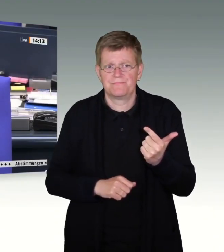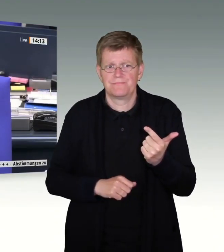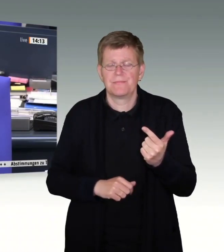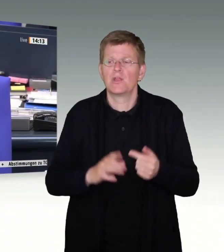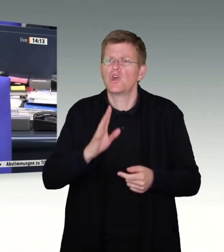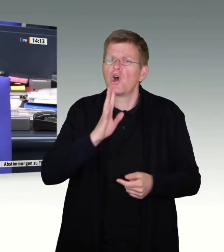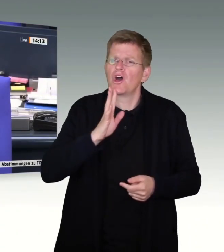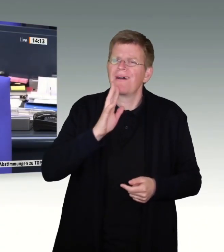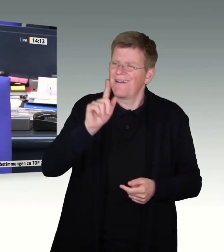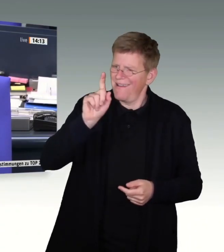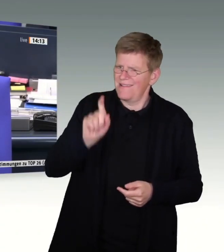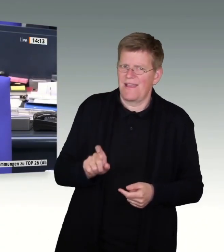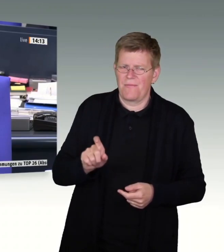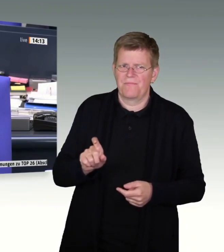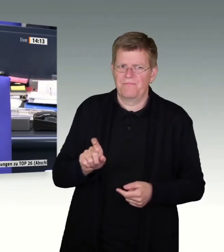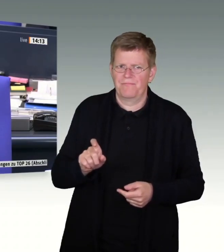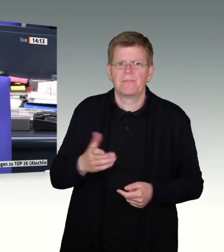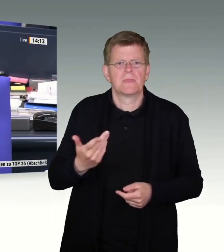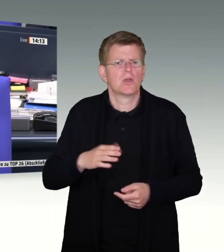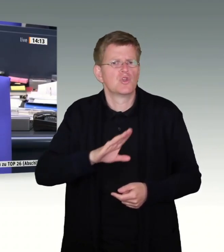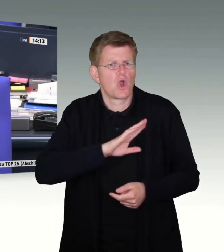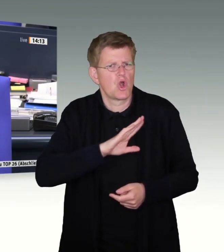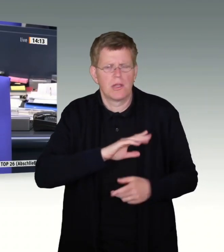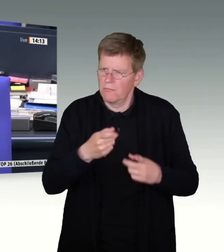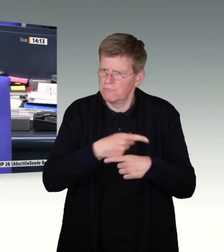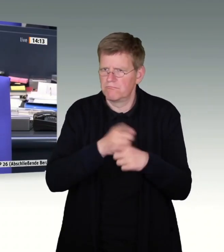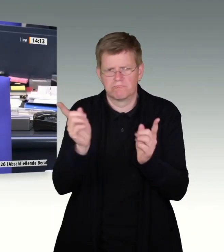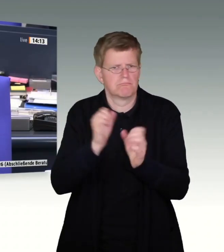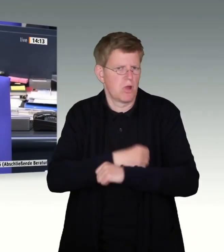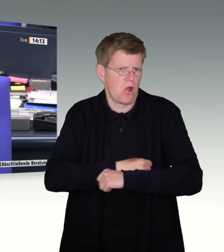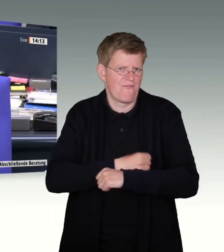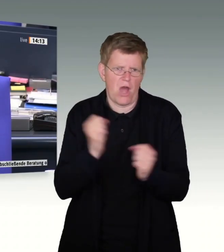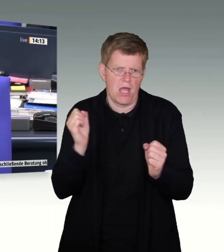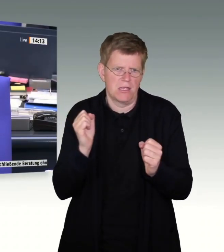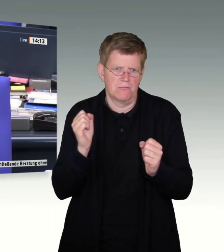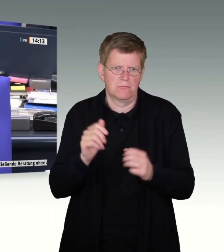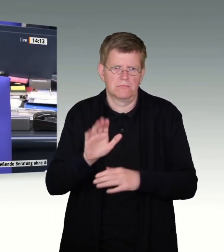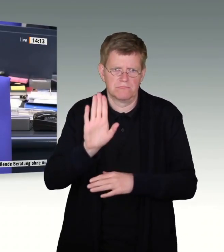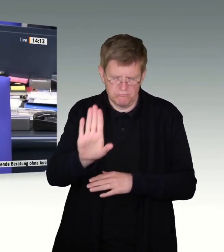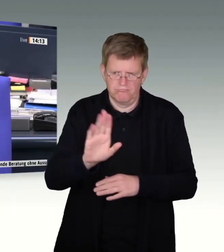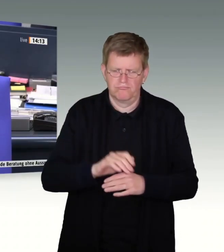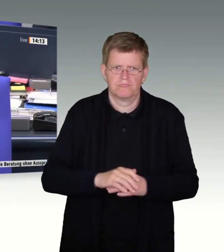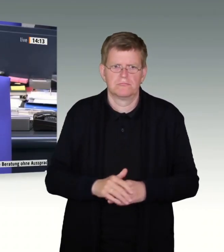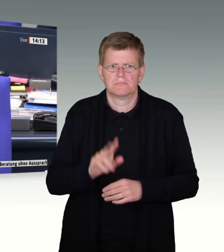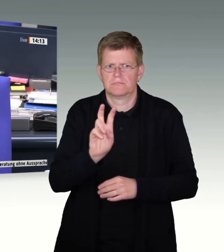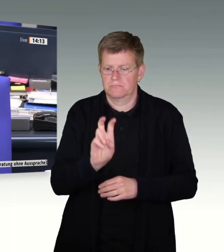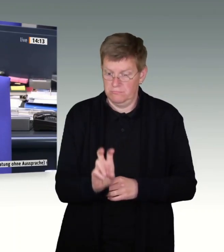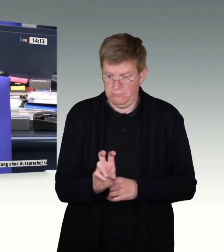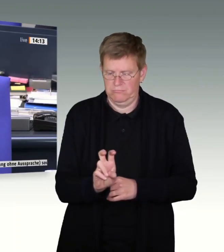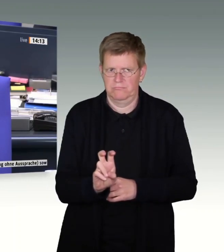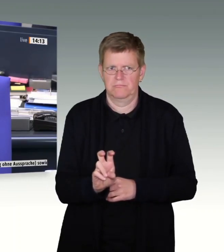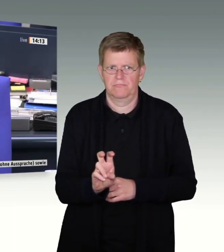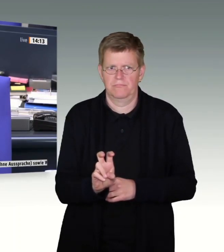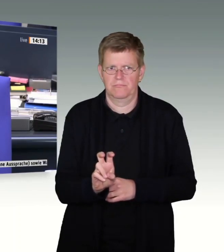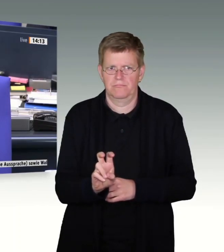Redner, jedem Kollegen, jeder Kollegin frei, auf Ihrem Platz zu sitzen, während